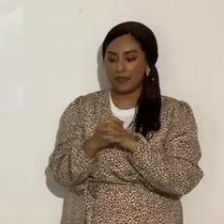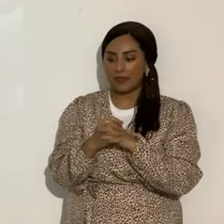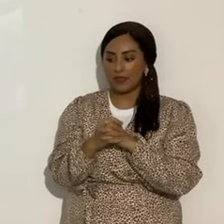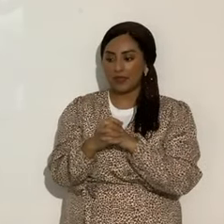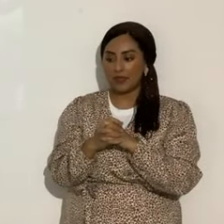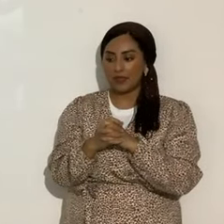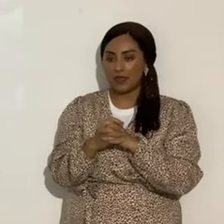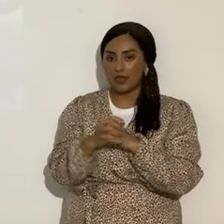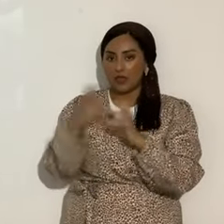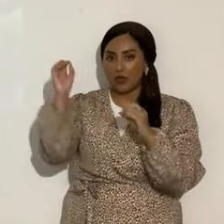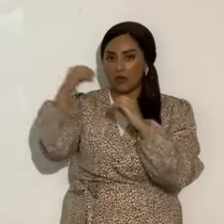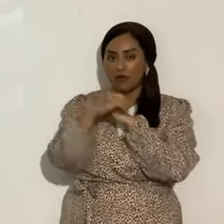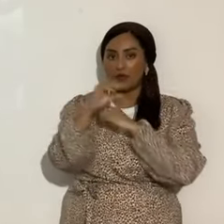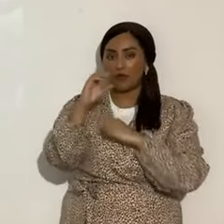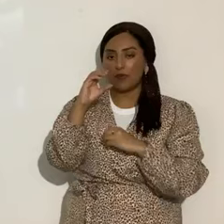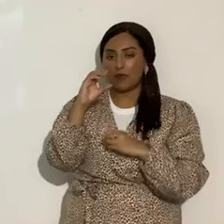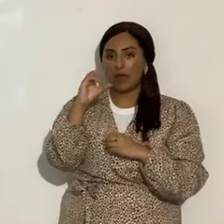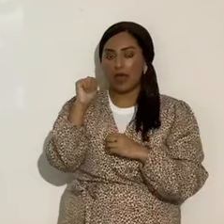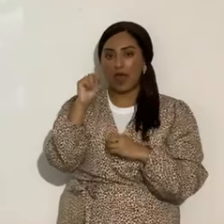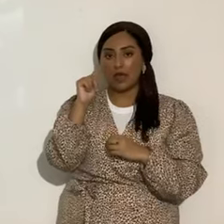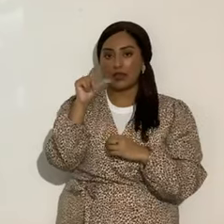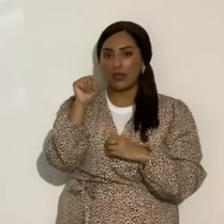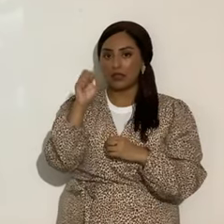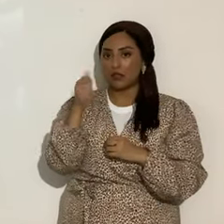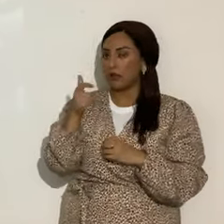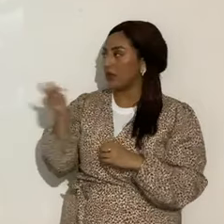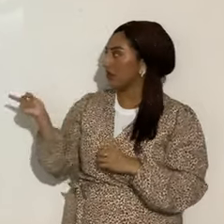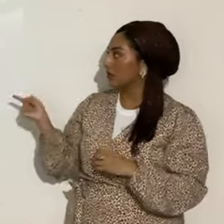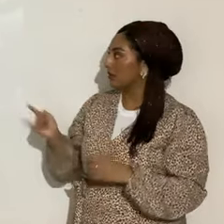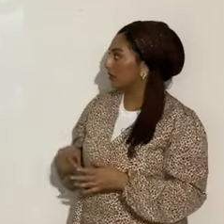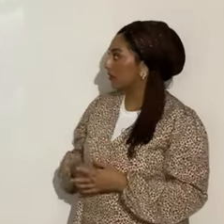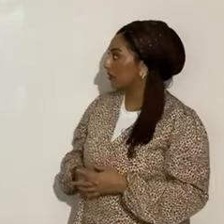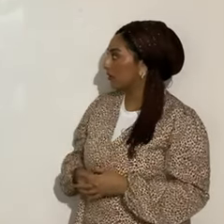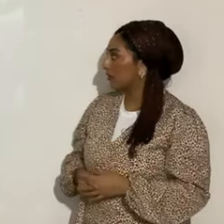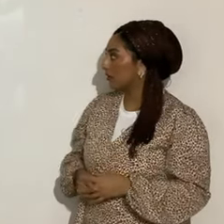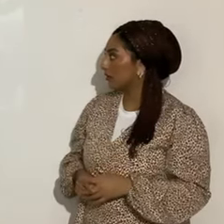cometa Atlas y su órbita, por así decirlo. Empiecen a filmar.